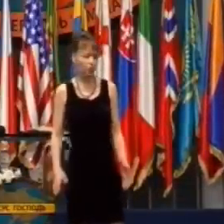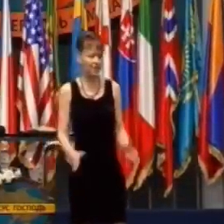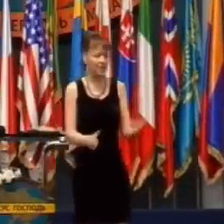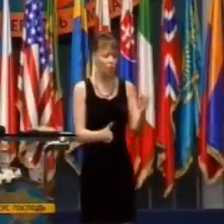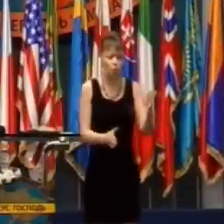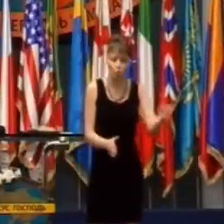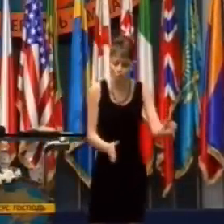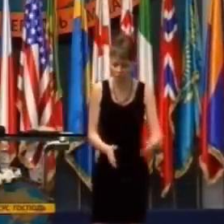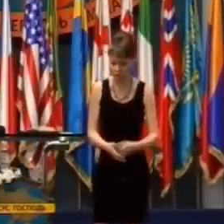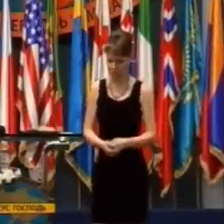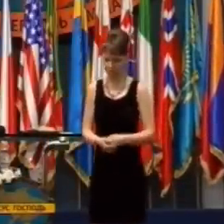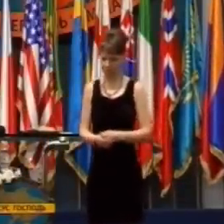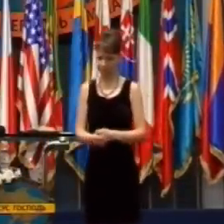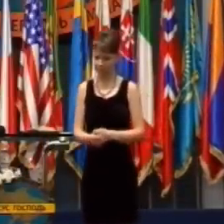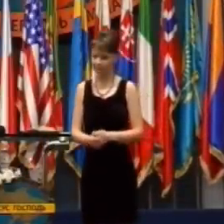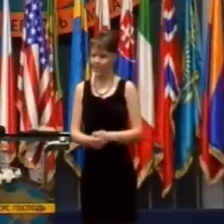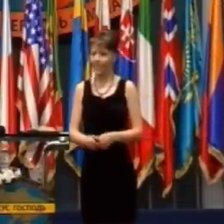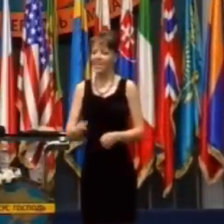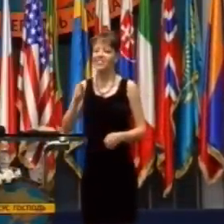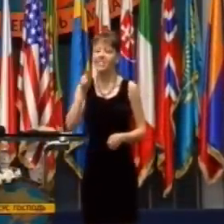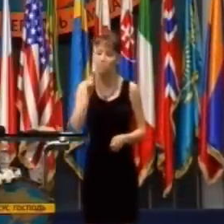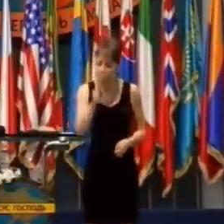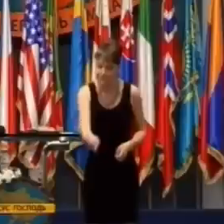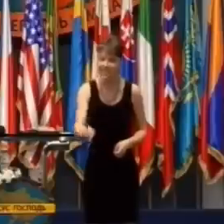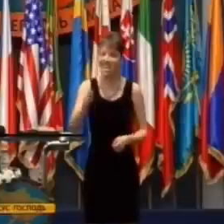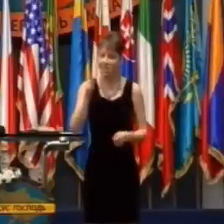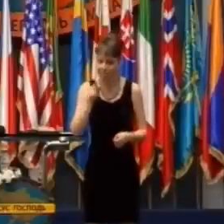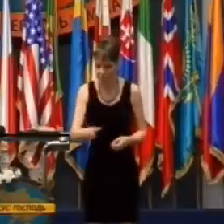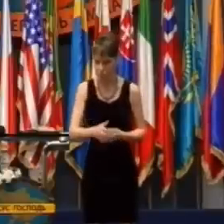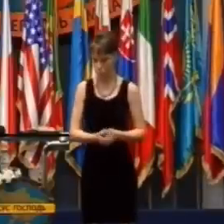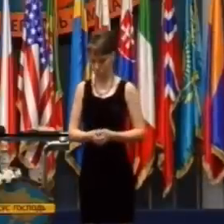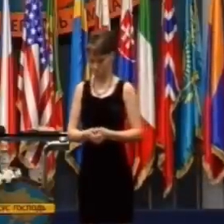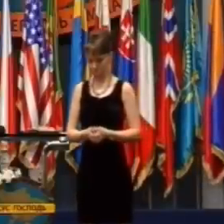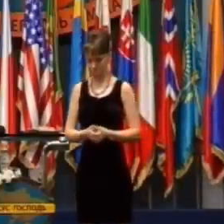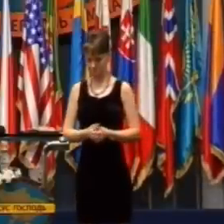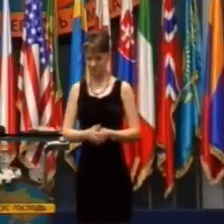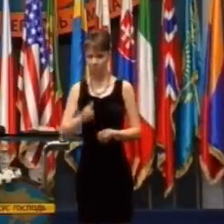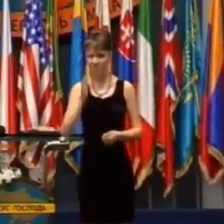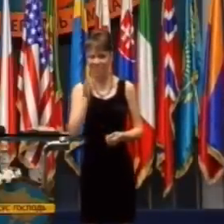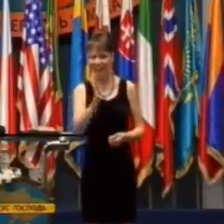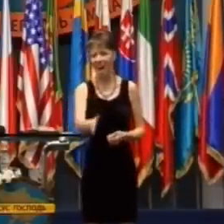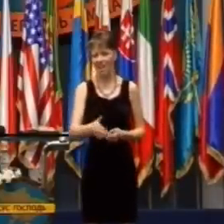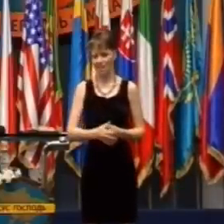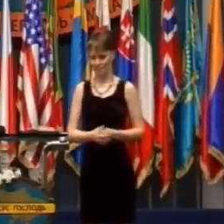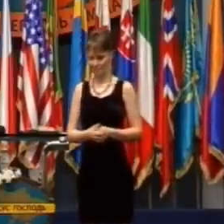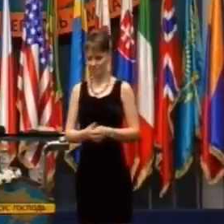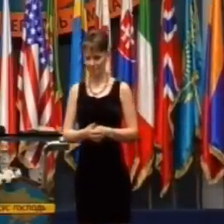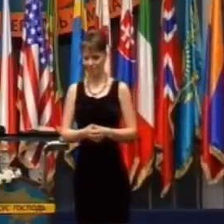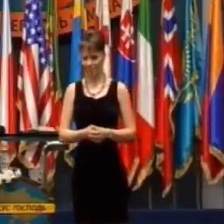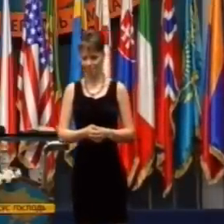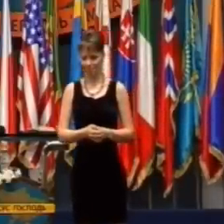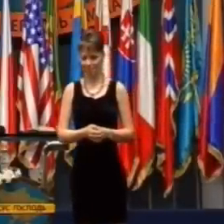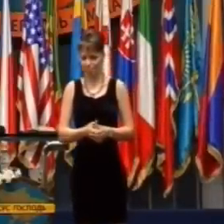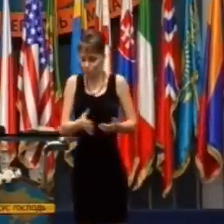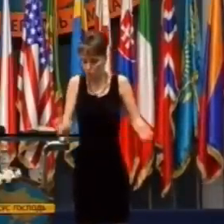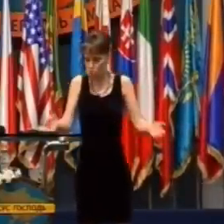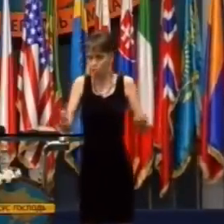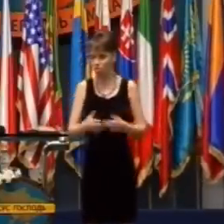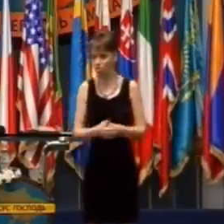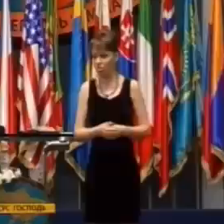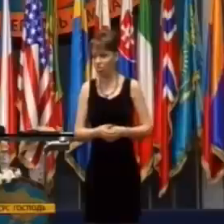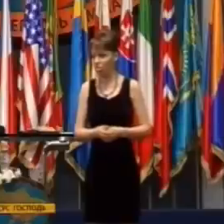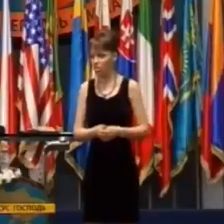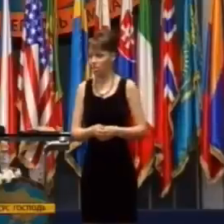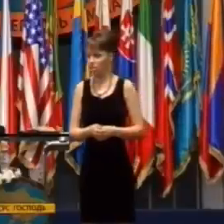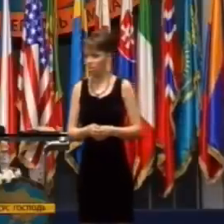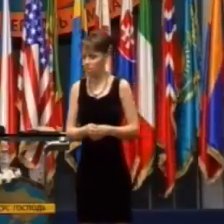Povedal mladý muž, tebe hovorím, vstaň! Prečo?